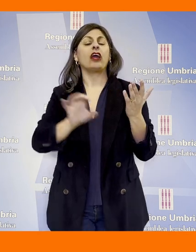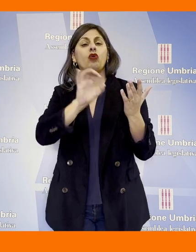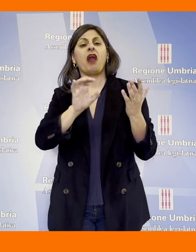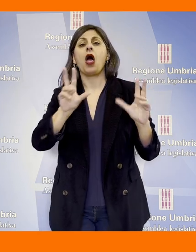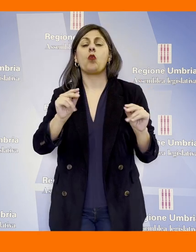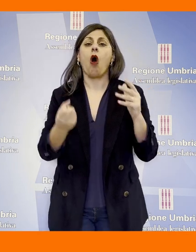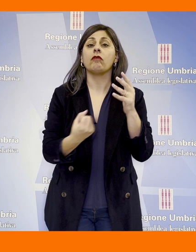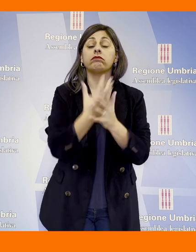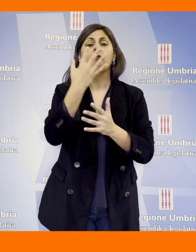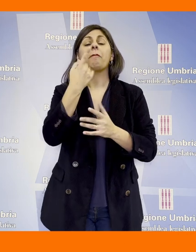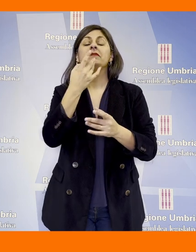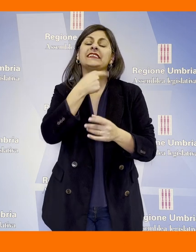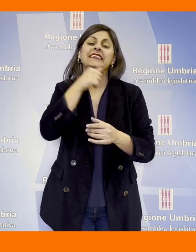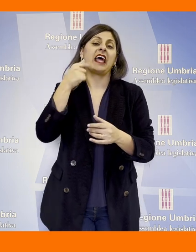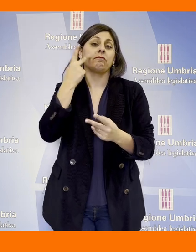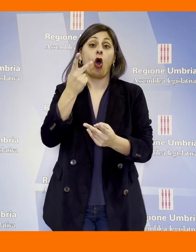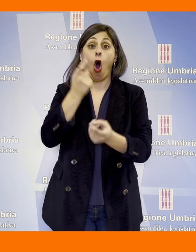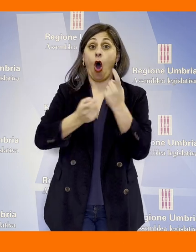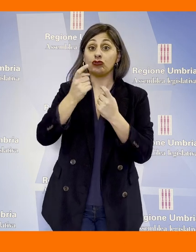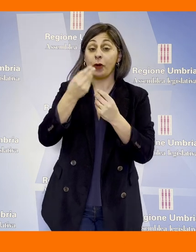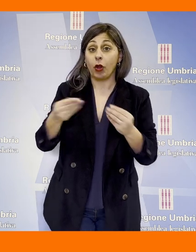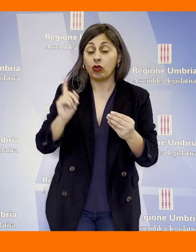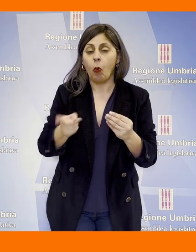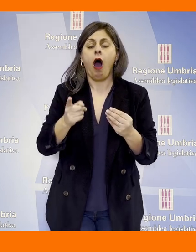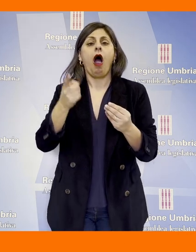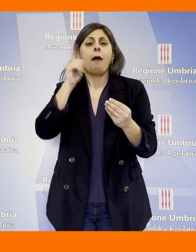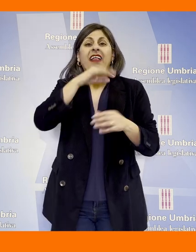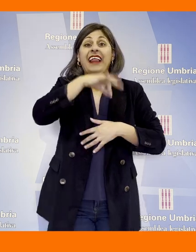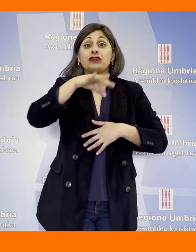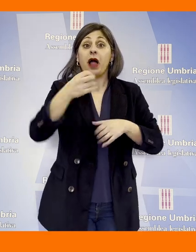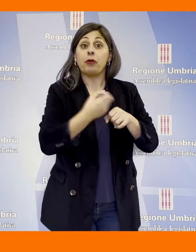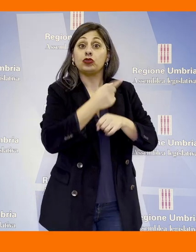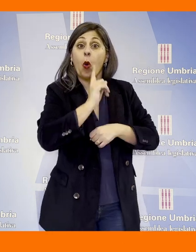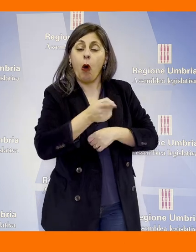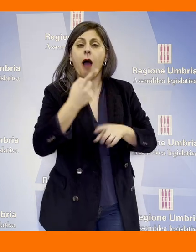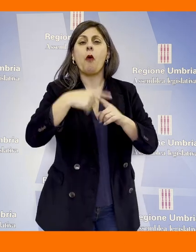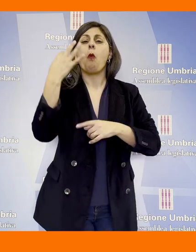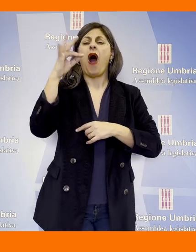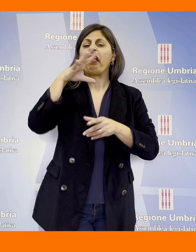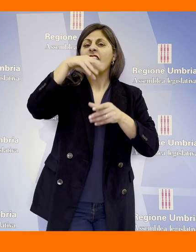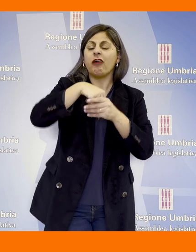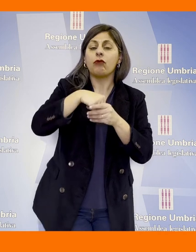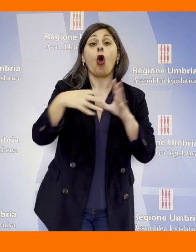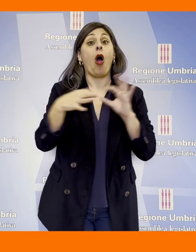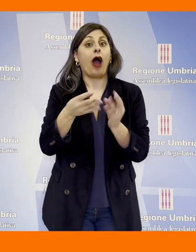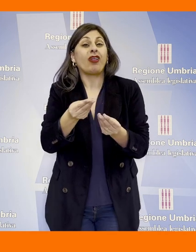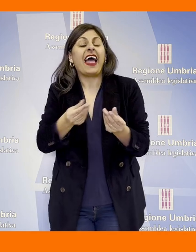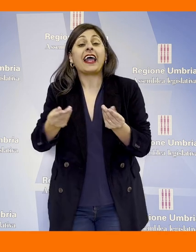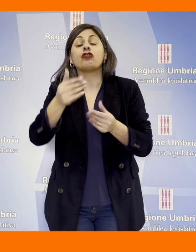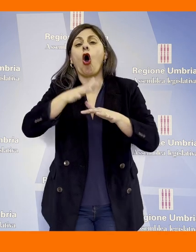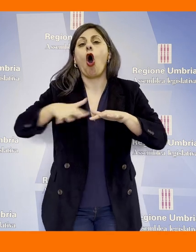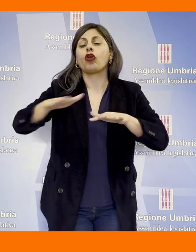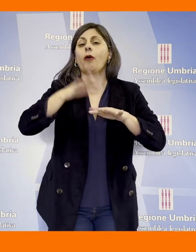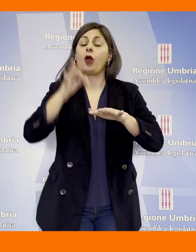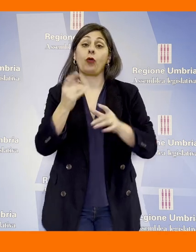regionale che ne identifichi l'origine, la sua tracciabilità del processo produttivo e le sue caratteristiche qualitative legate al territorio di